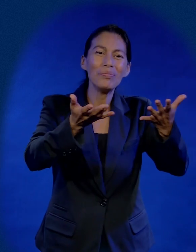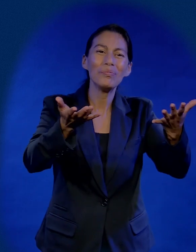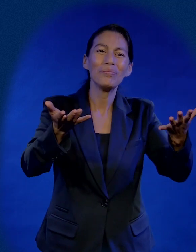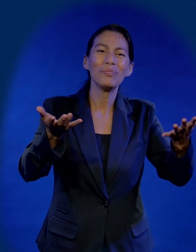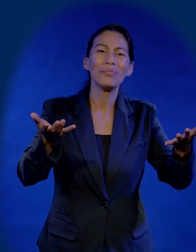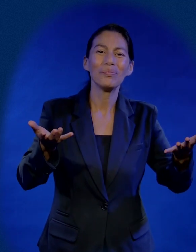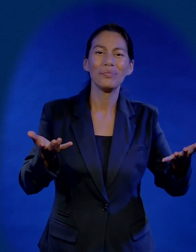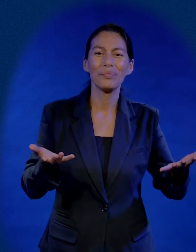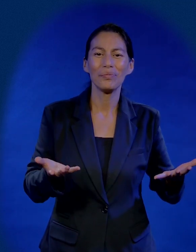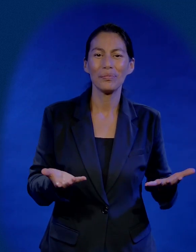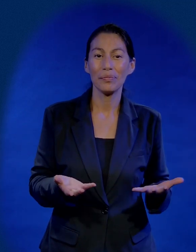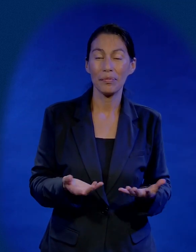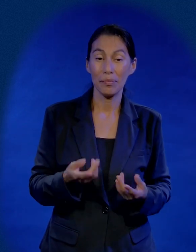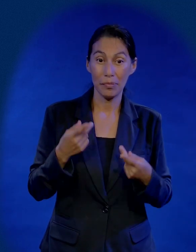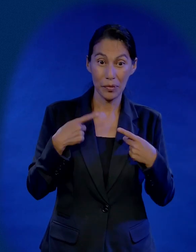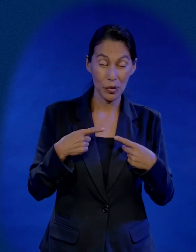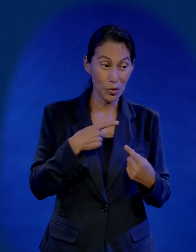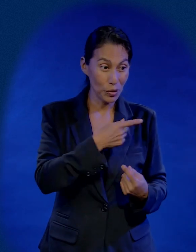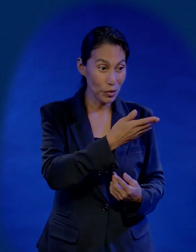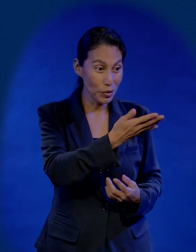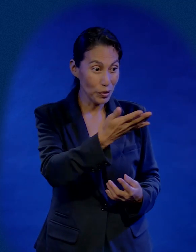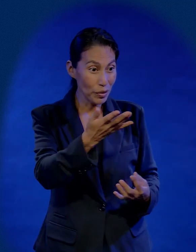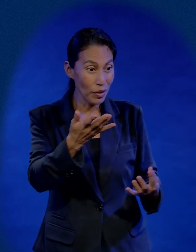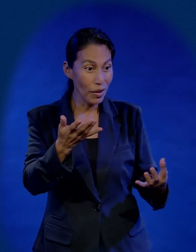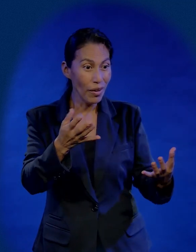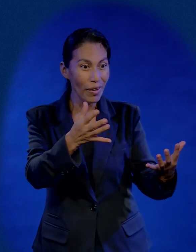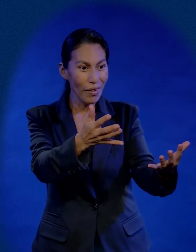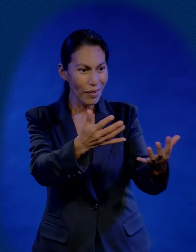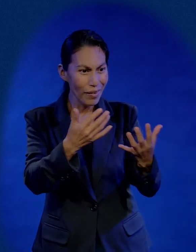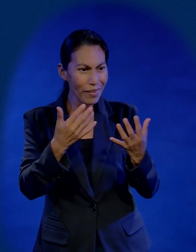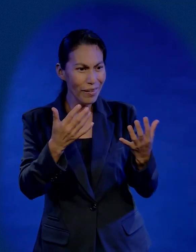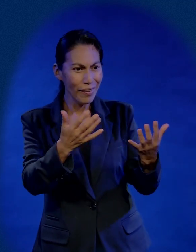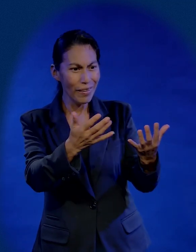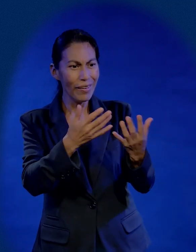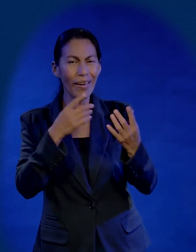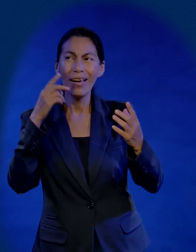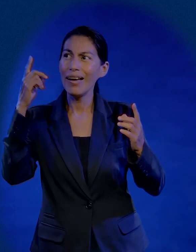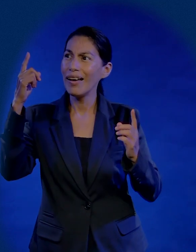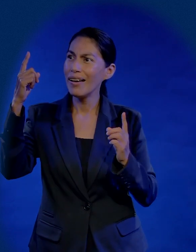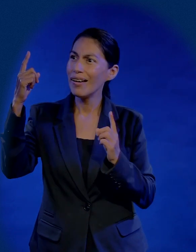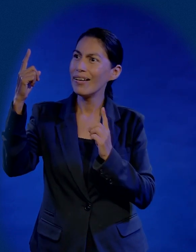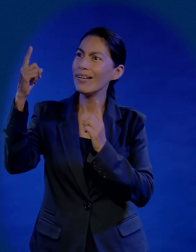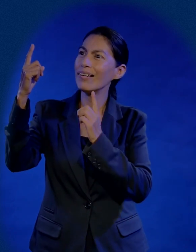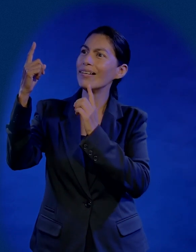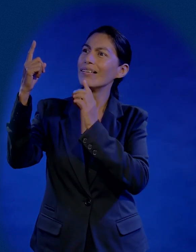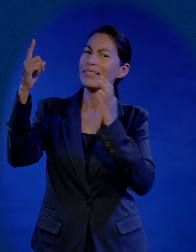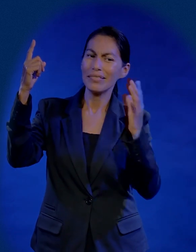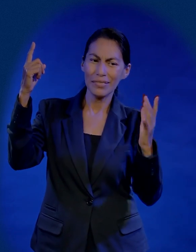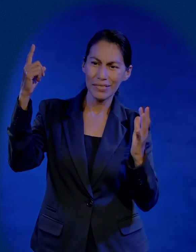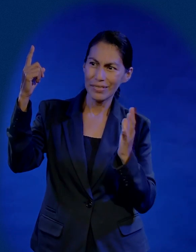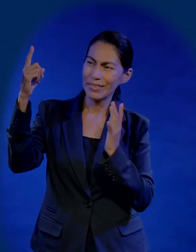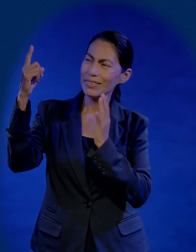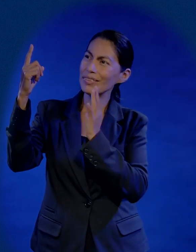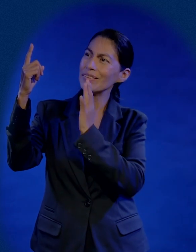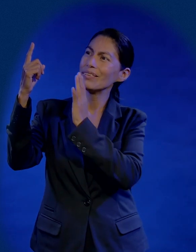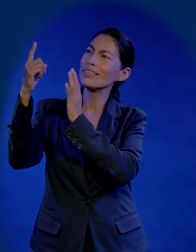quiero llevar a alguien a los pies de Jesús este